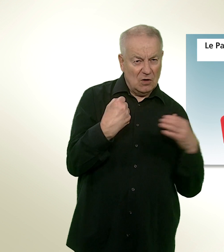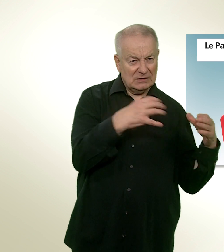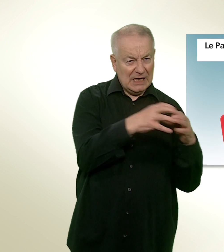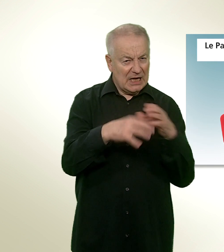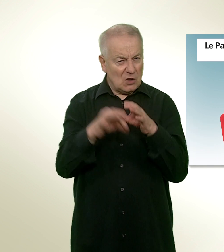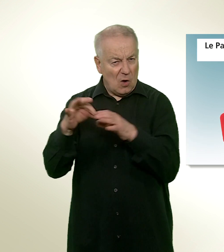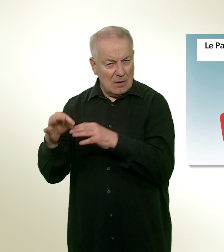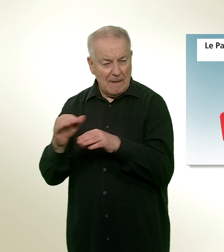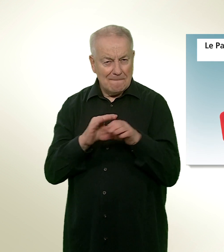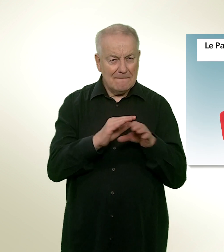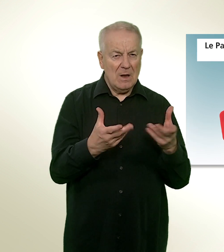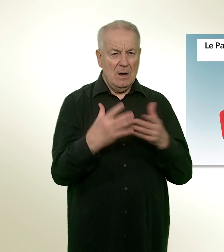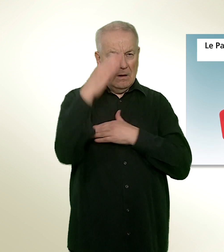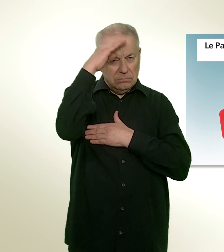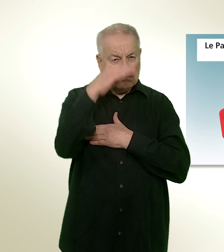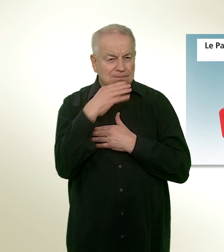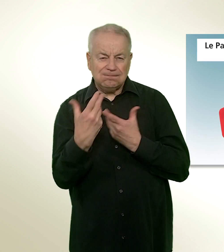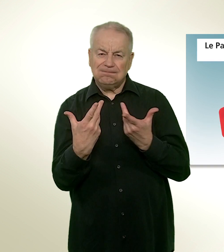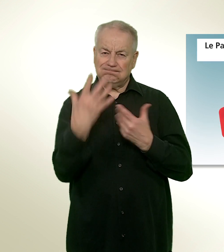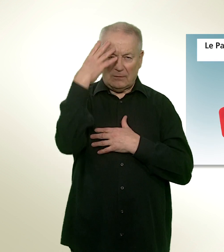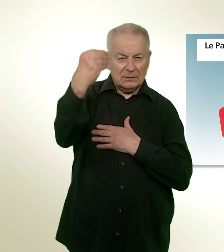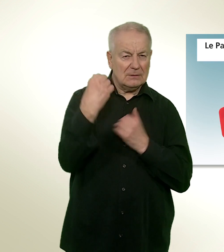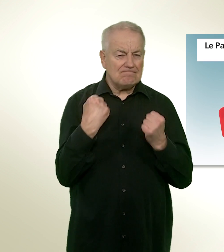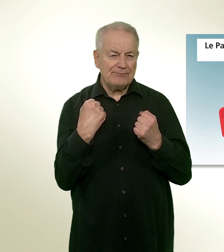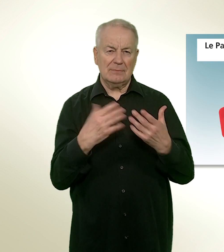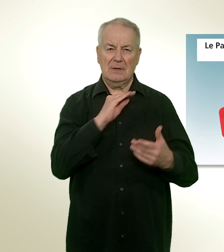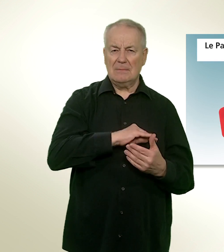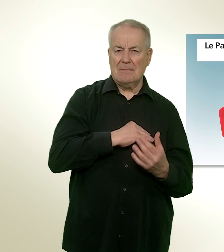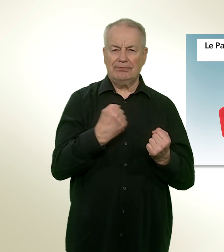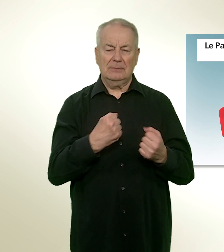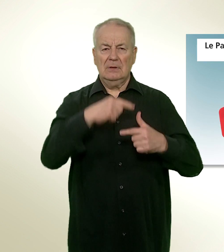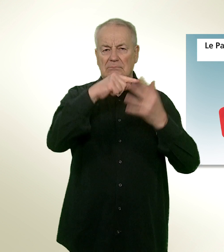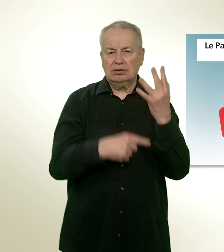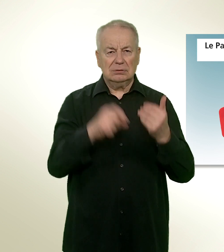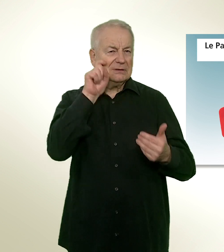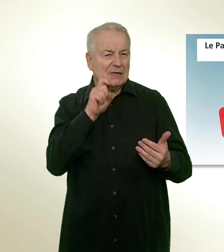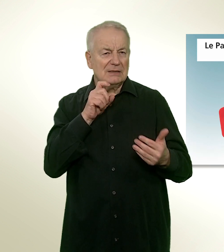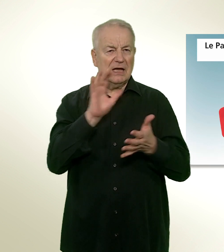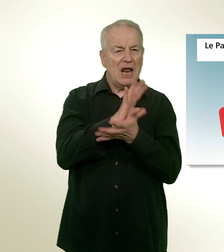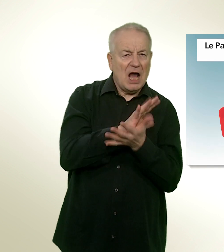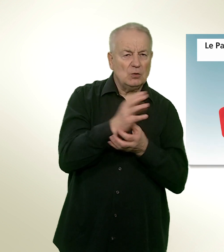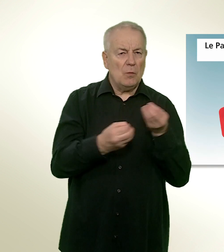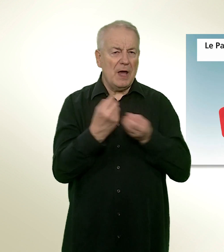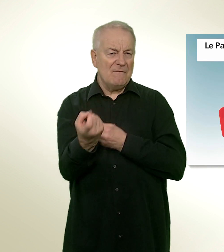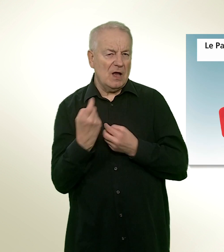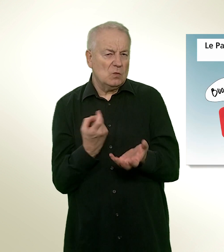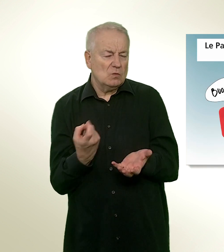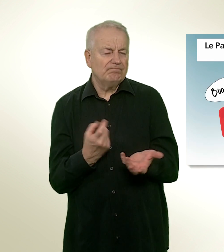partis, de l'aptitude professionnelle, mais aussi d'autres critères comme le sexe, l'âge ou l'origine. Une